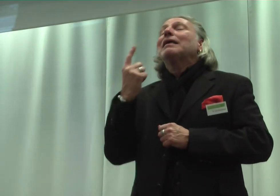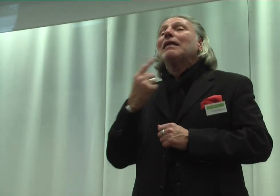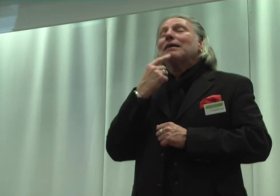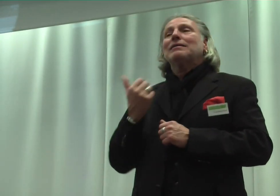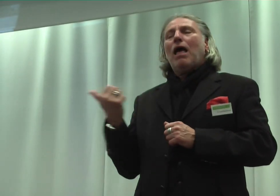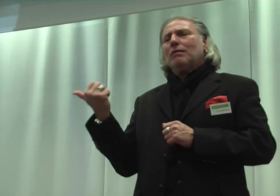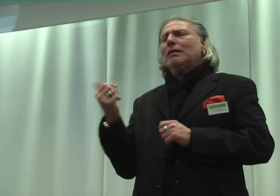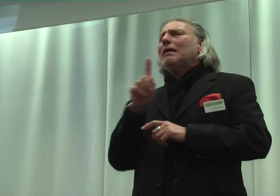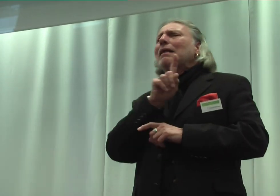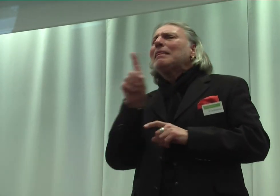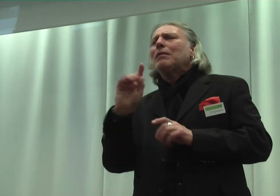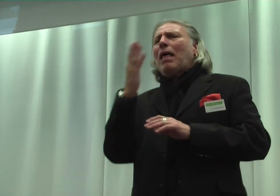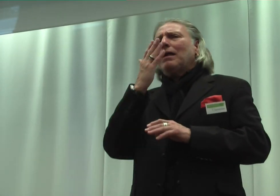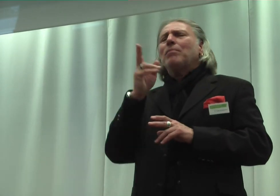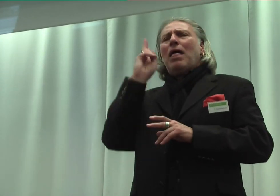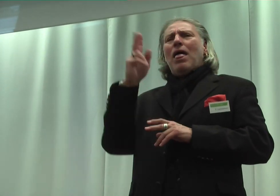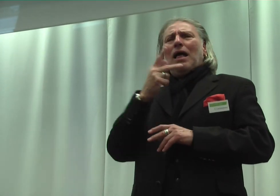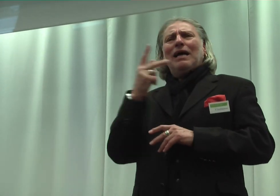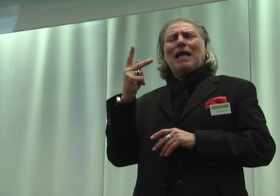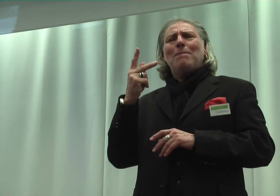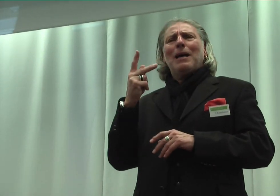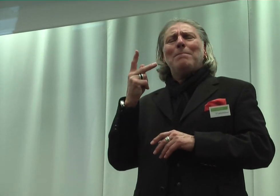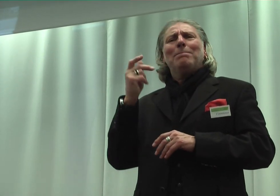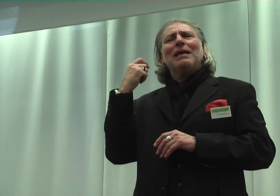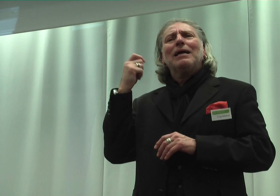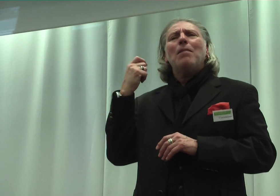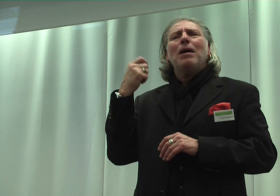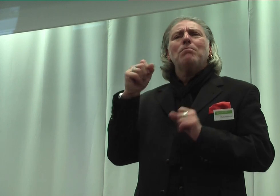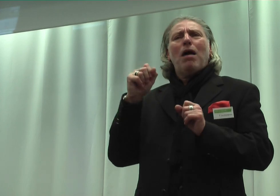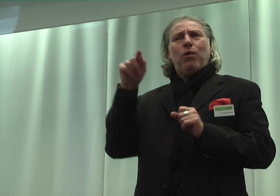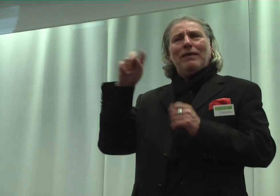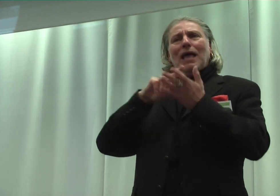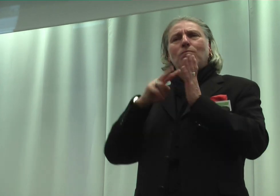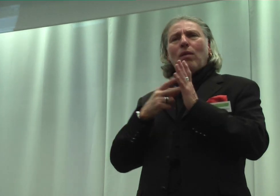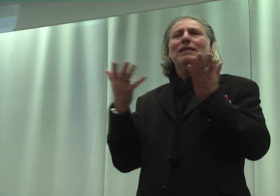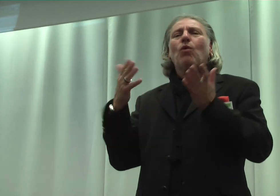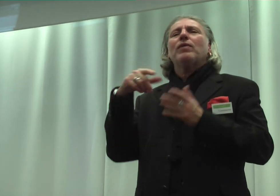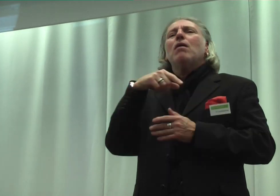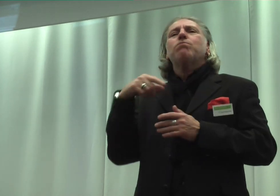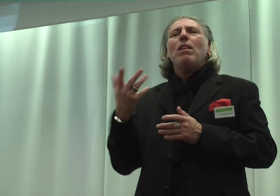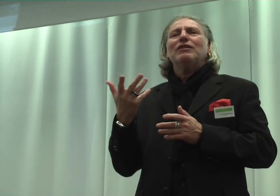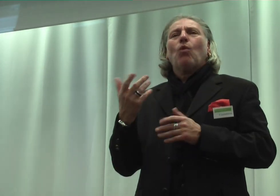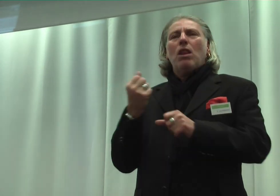erkennbar, dass er der Kamerauer in der Politik beziehungsweise als Politologe tätig ist.